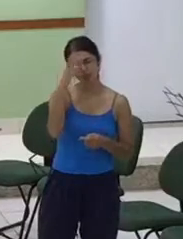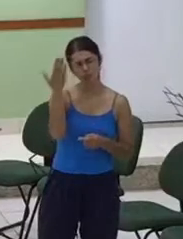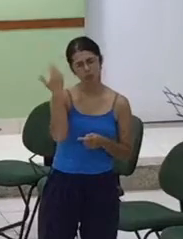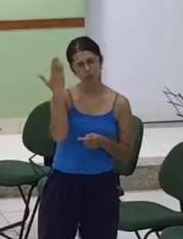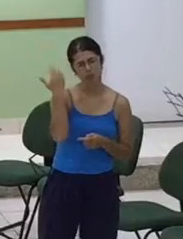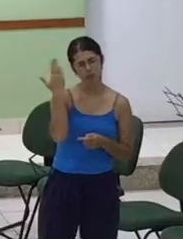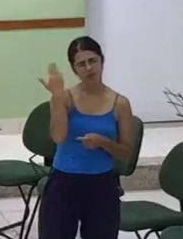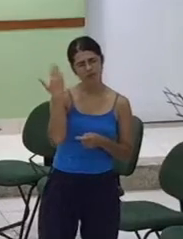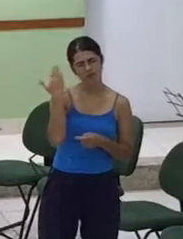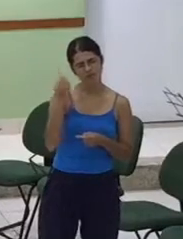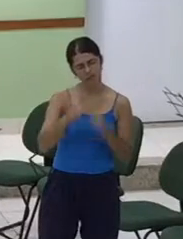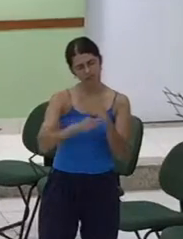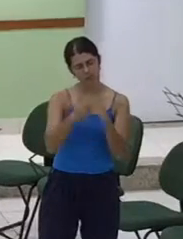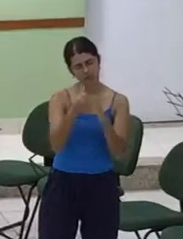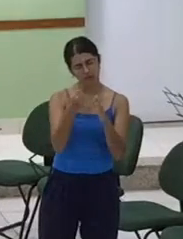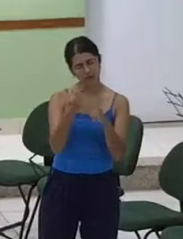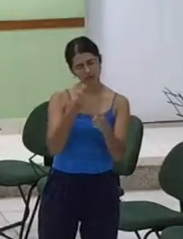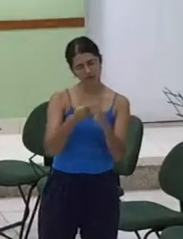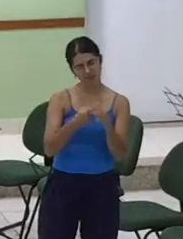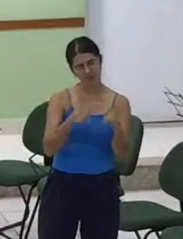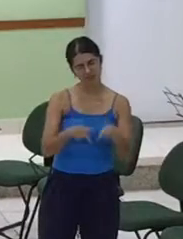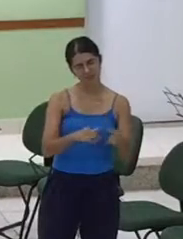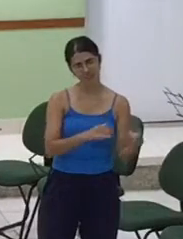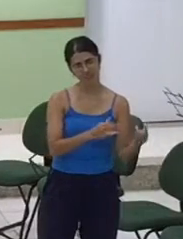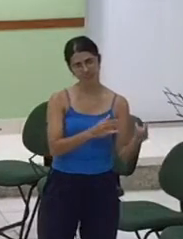Quero convidar Um cenário Para fazer o sol